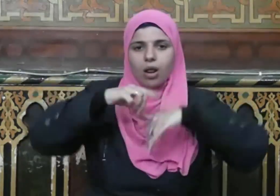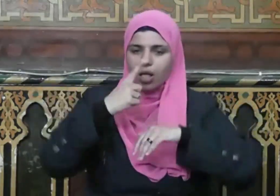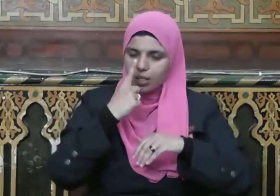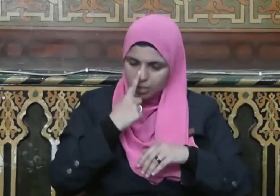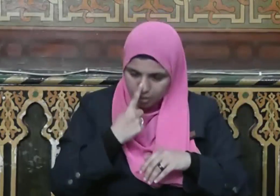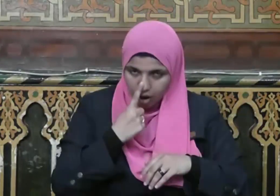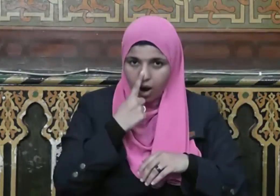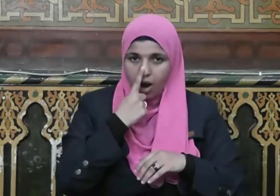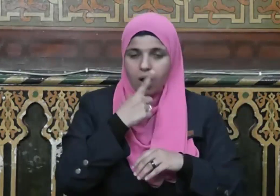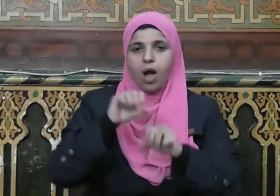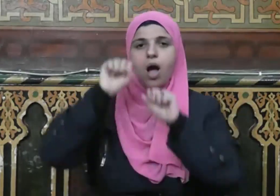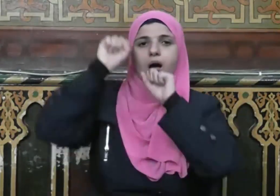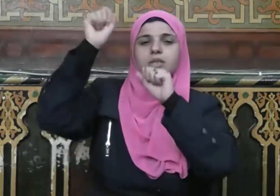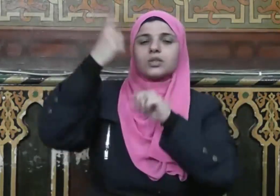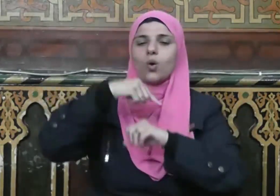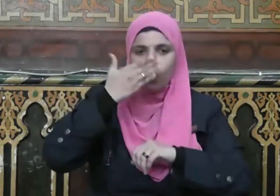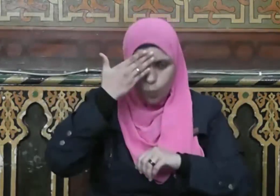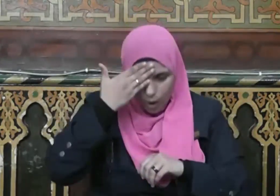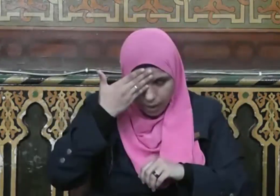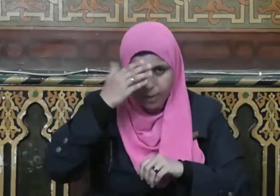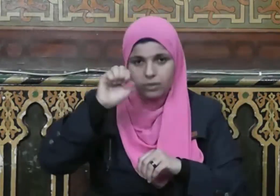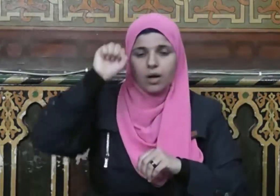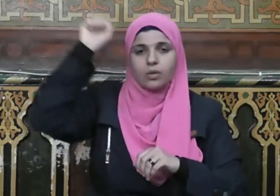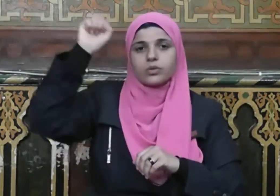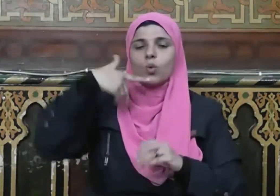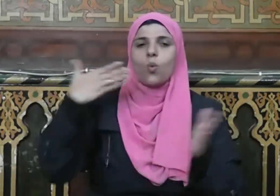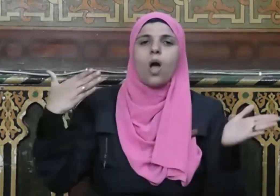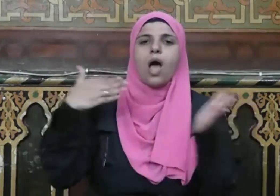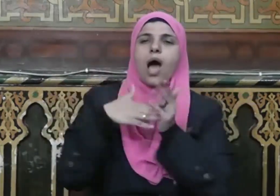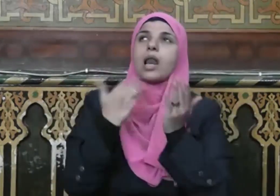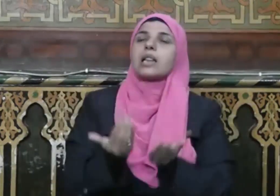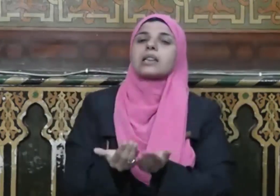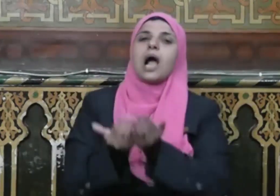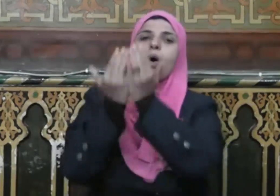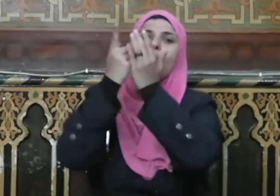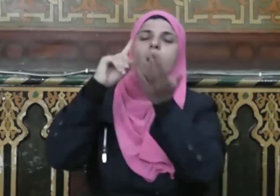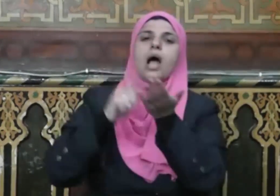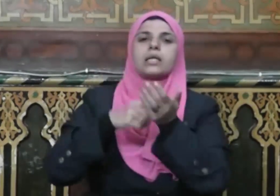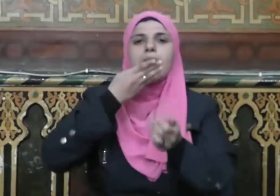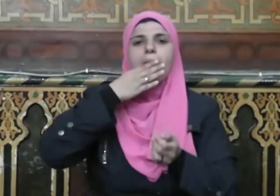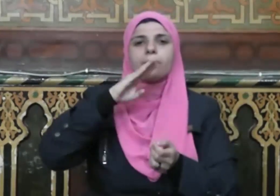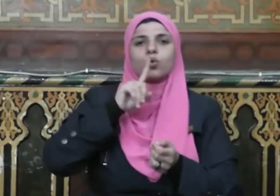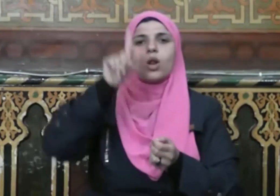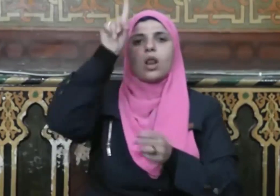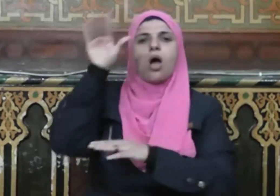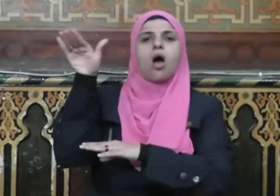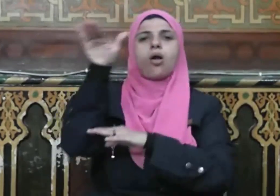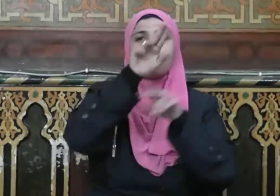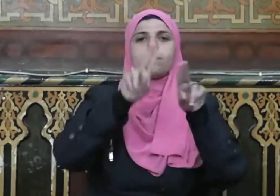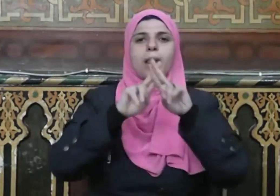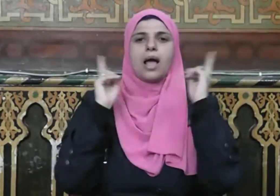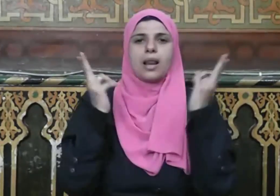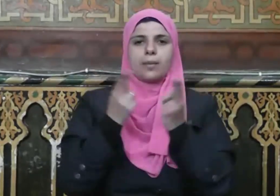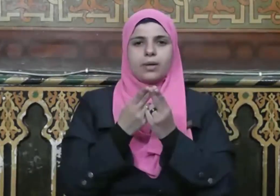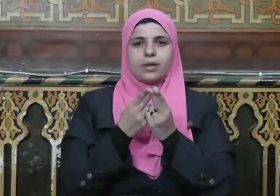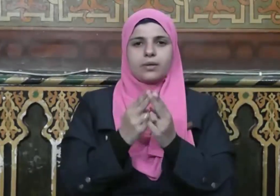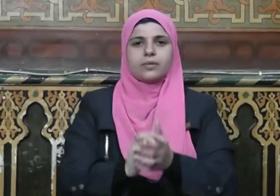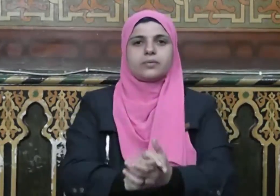والعبادة وآخر دعوانا الحمد لله رب العالمين ترجمة نانسي